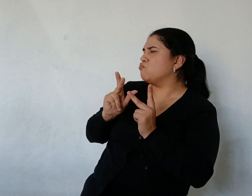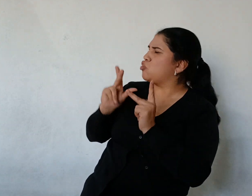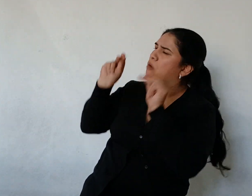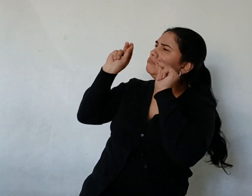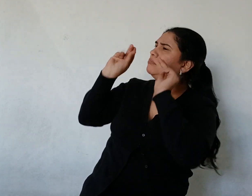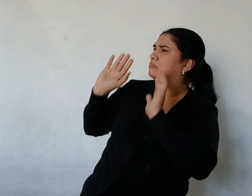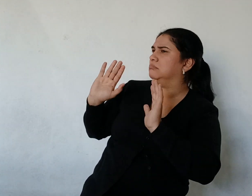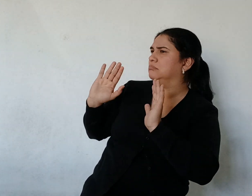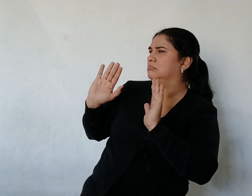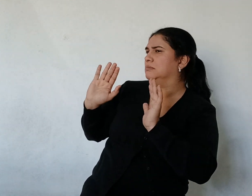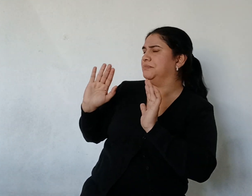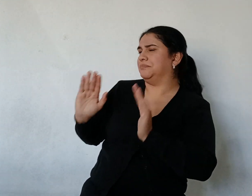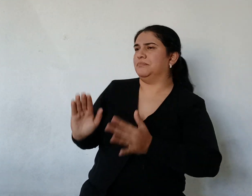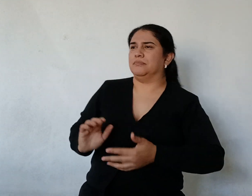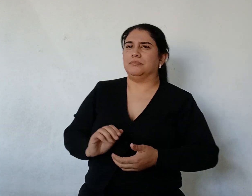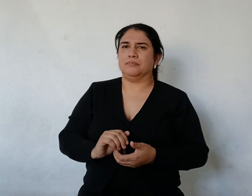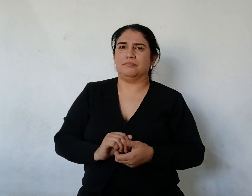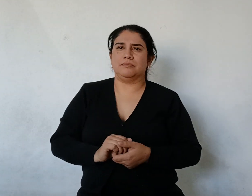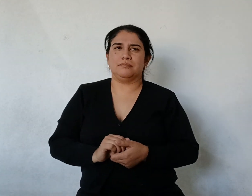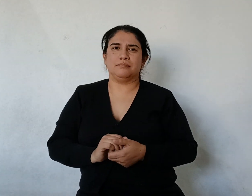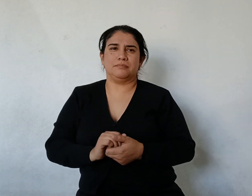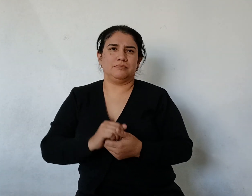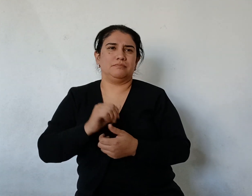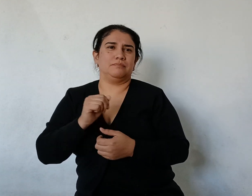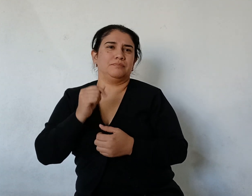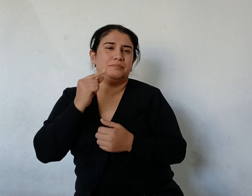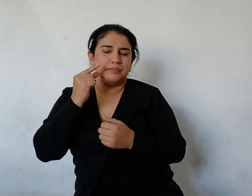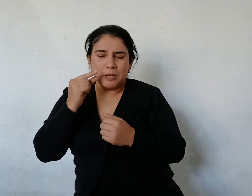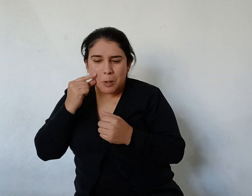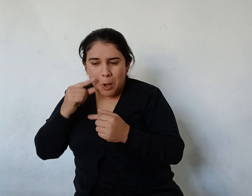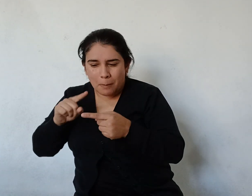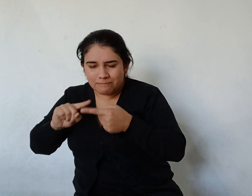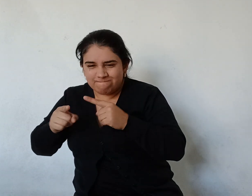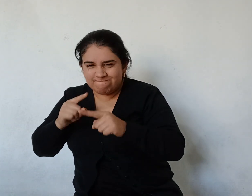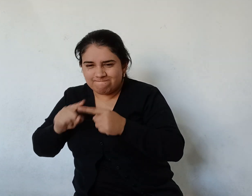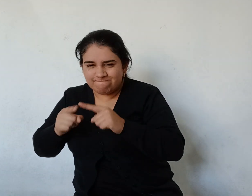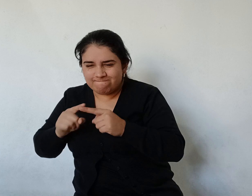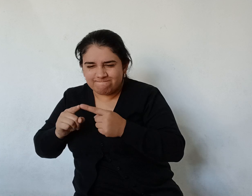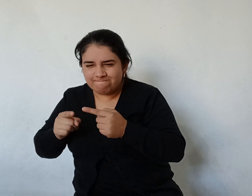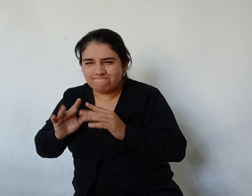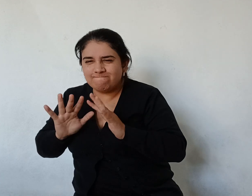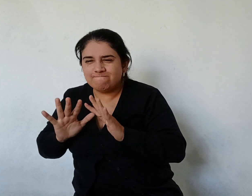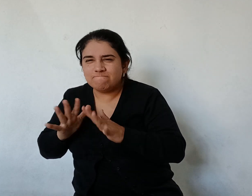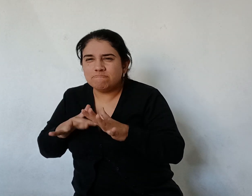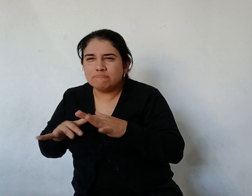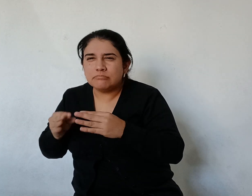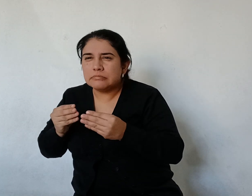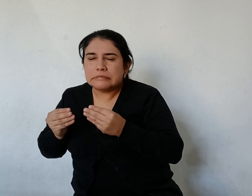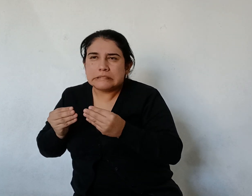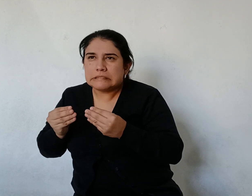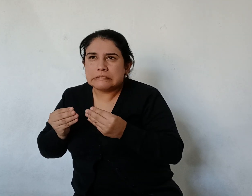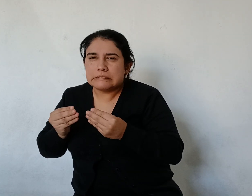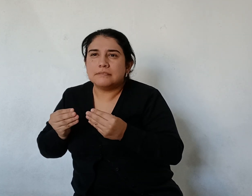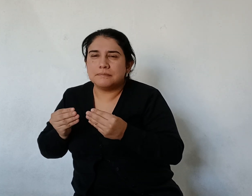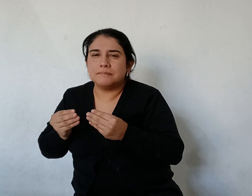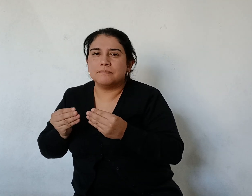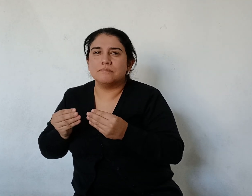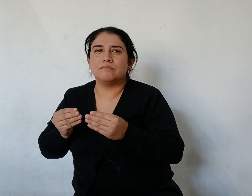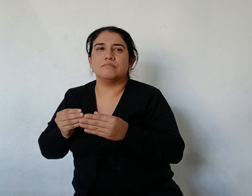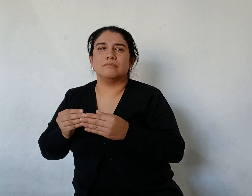Los hombres del bote hablaron un rato en voz baja entre ellos Y gritaron después ¡Yacarés! ¿Qué